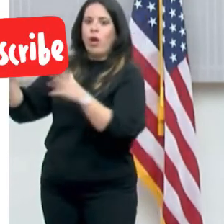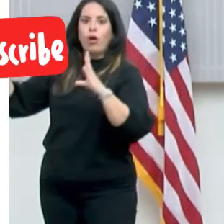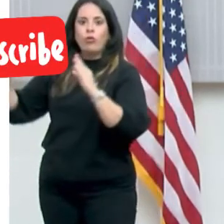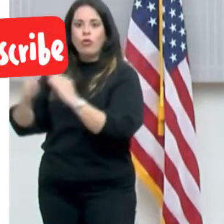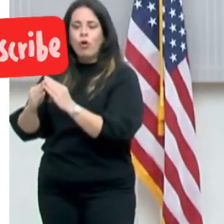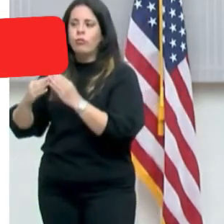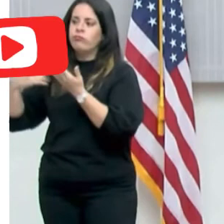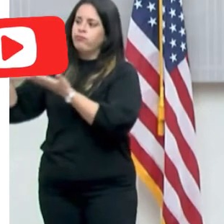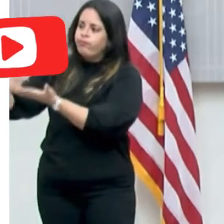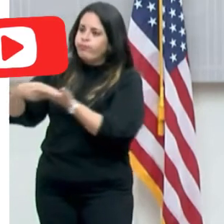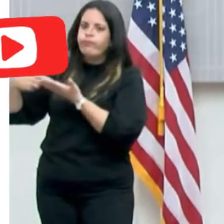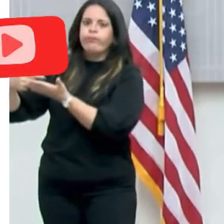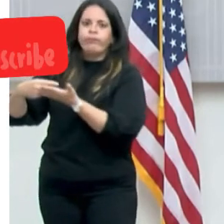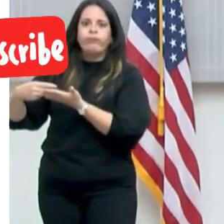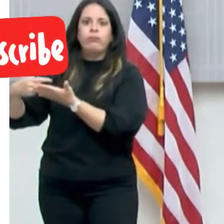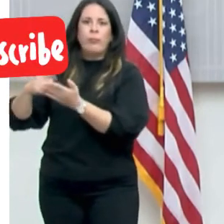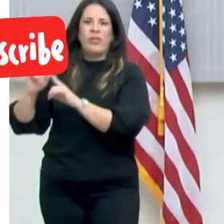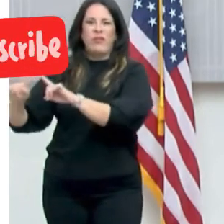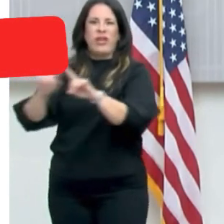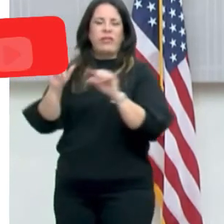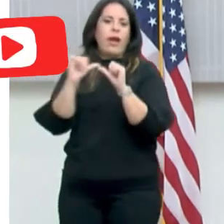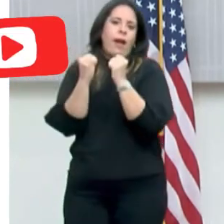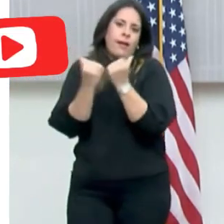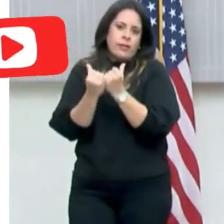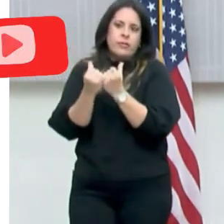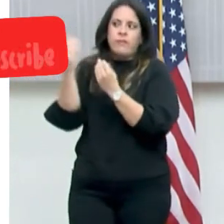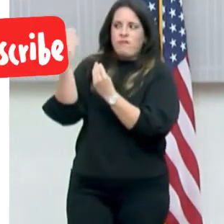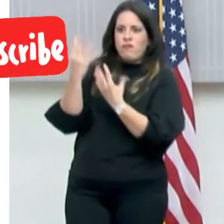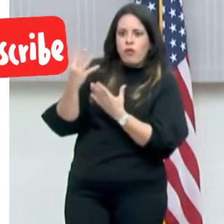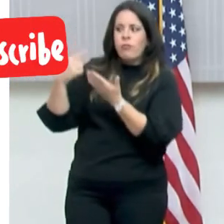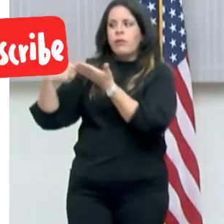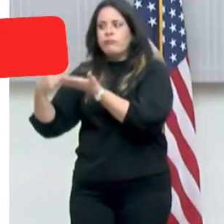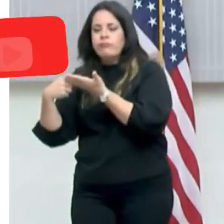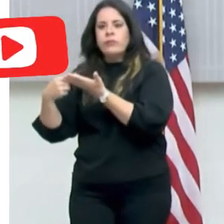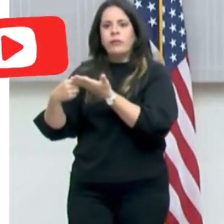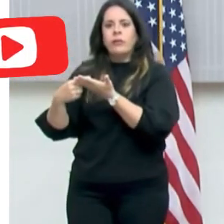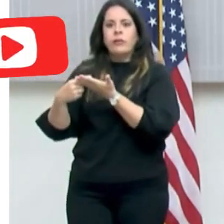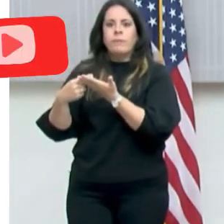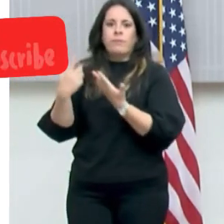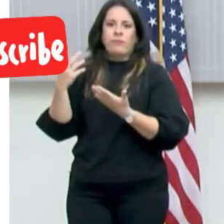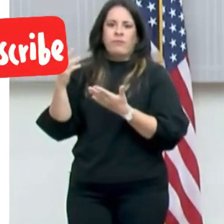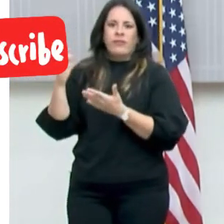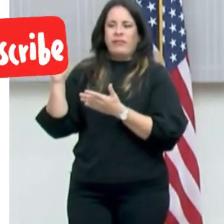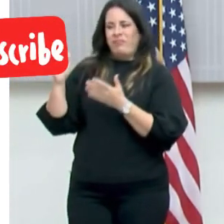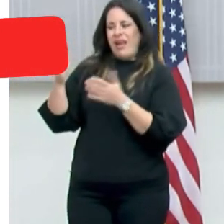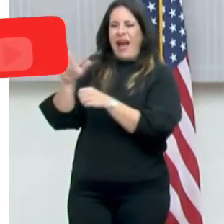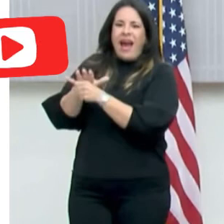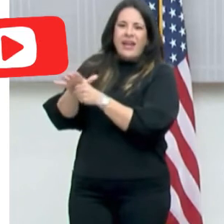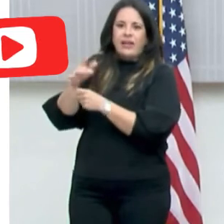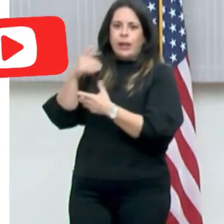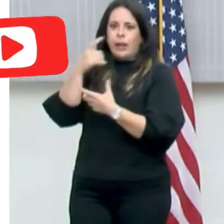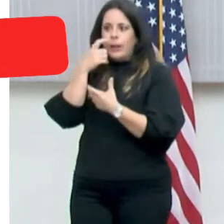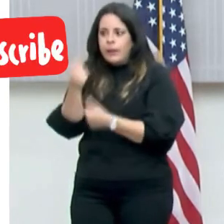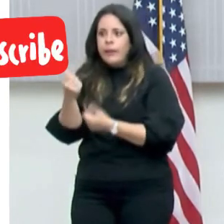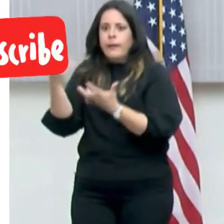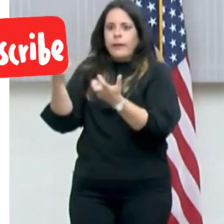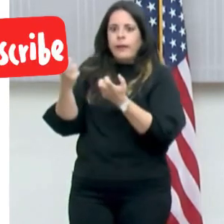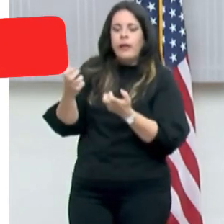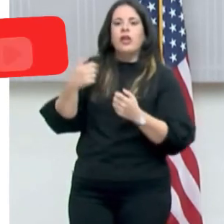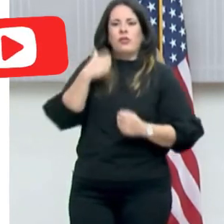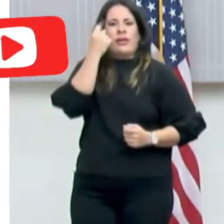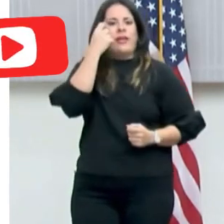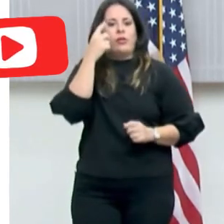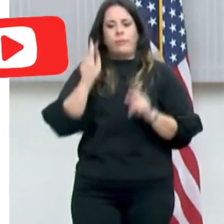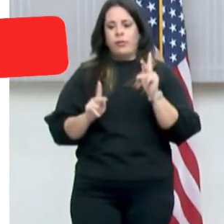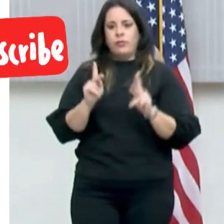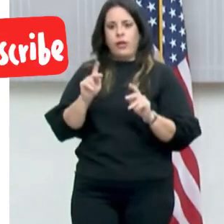agencias y partes interesadas. Y me consta que la Asociación de Arrendadores en